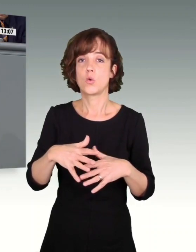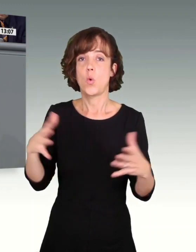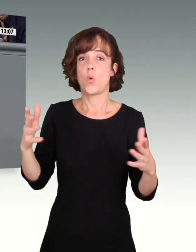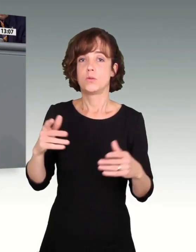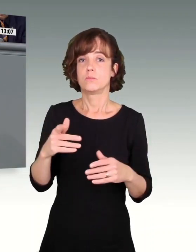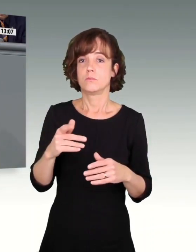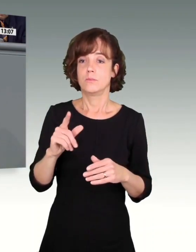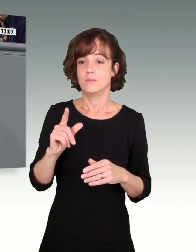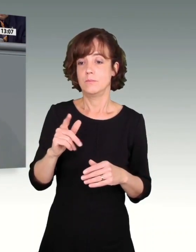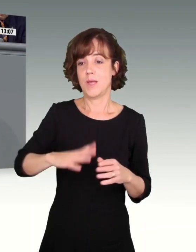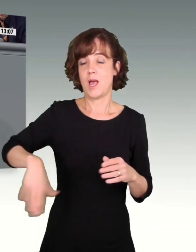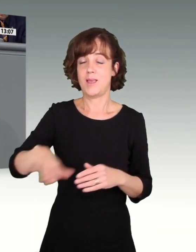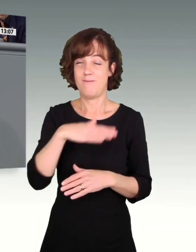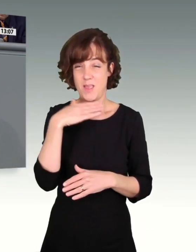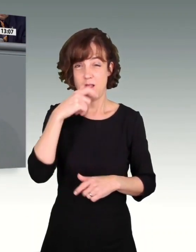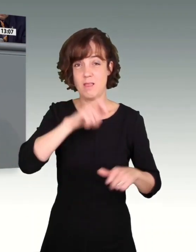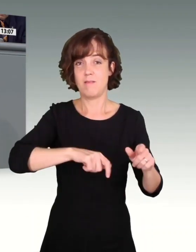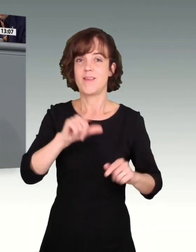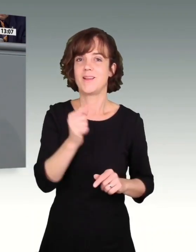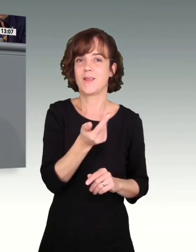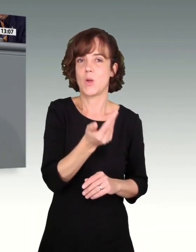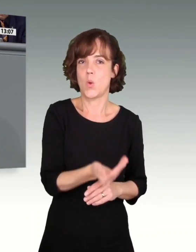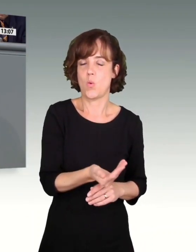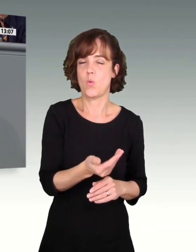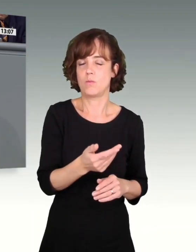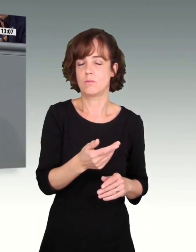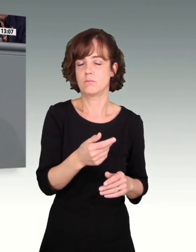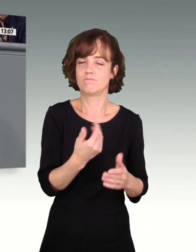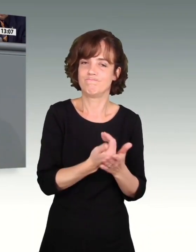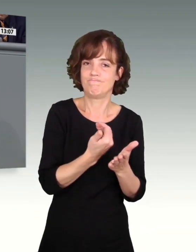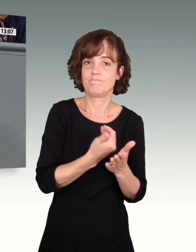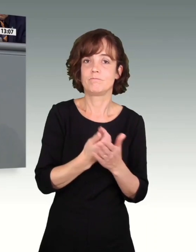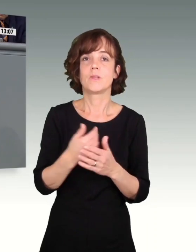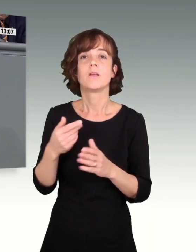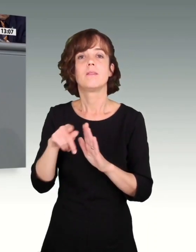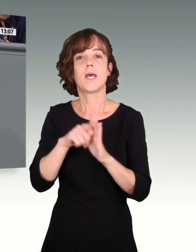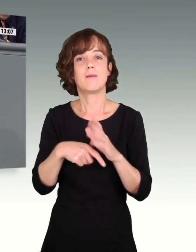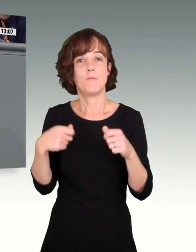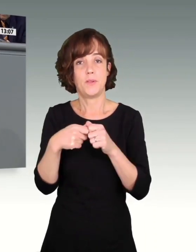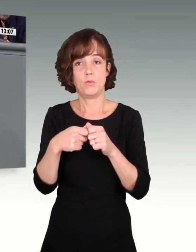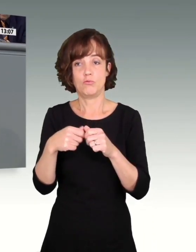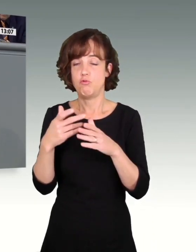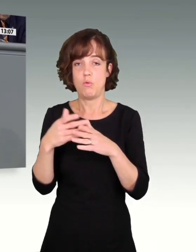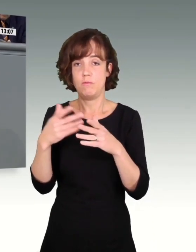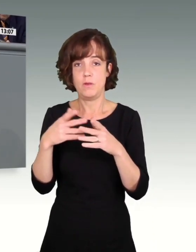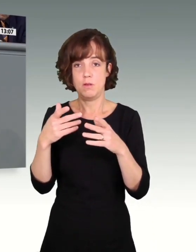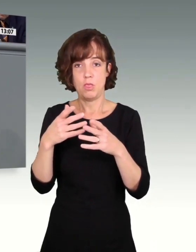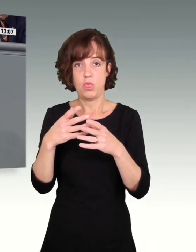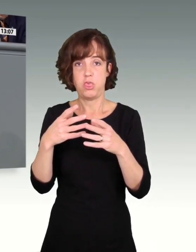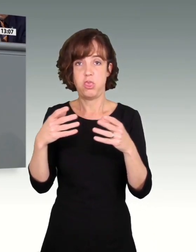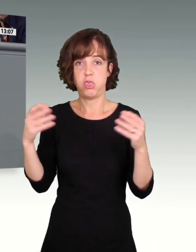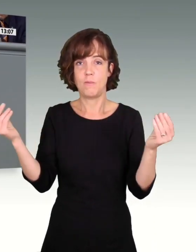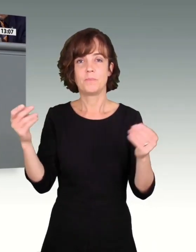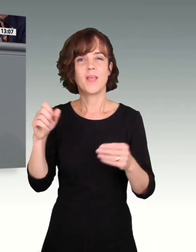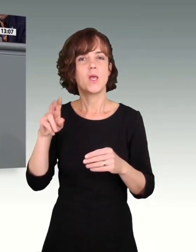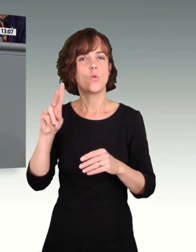Niedriglohnsektor. Und die Tarifbindung ist seit 20 Jahren im freien Fall. Und die EU hat in ihrer